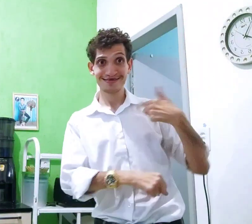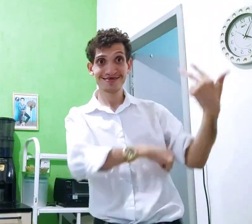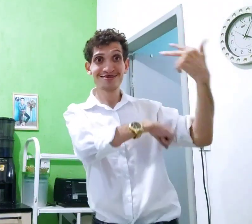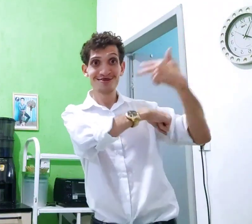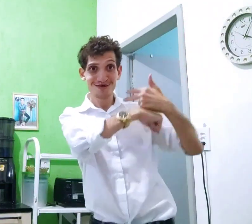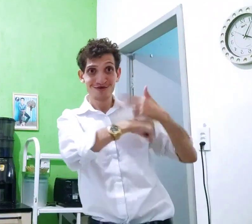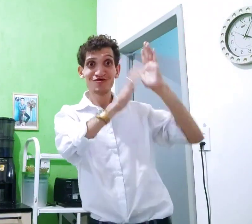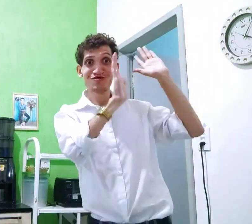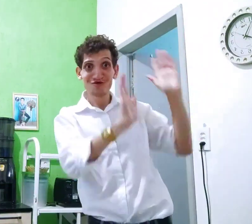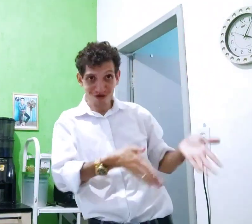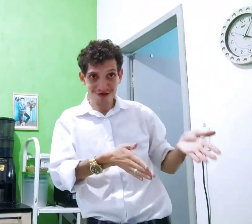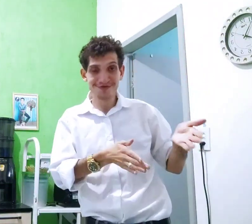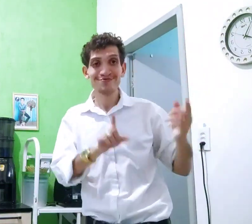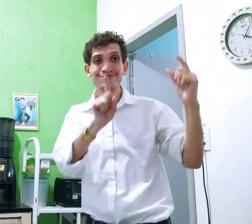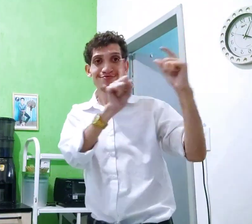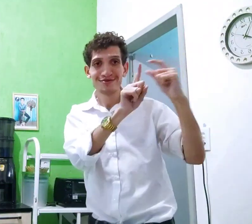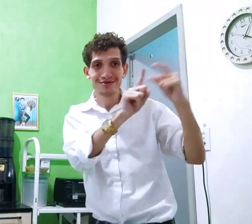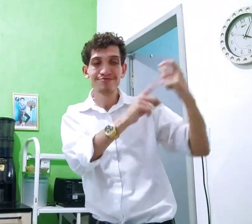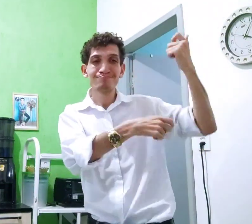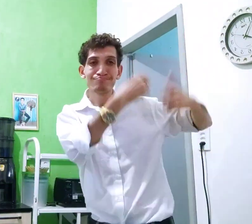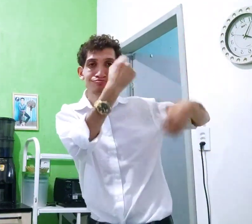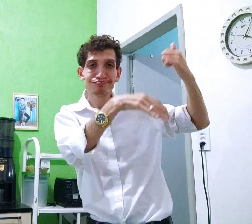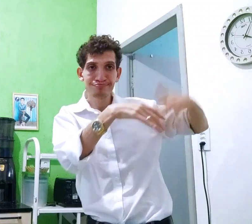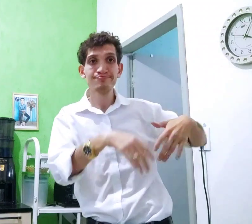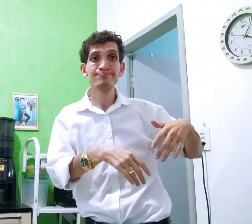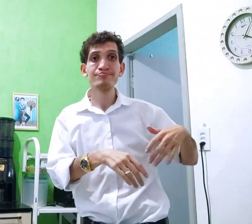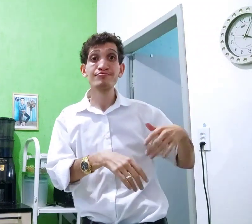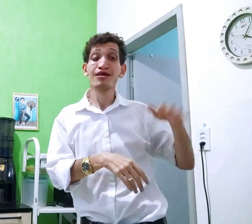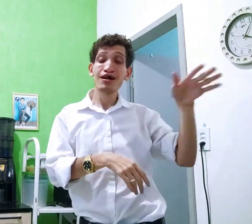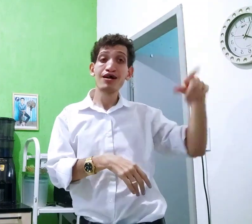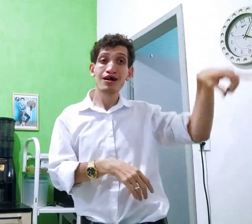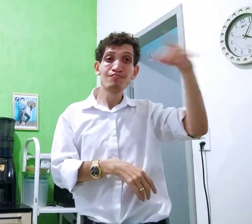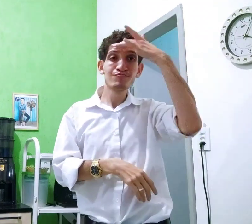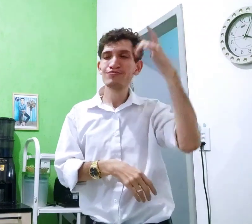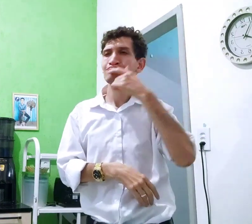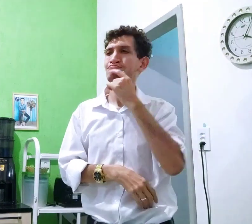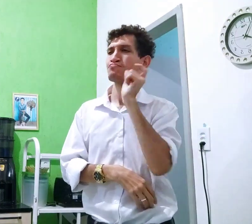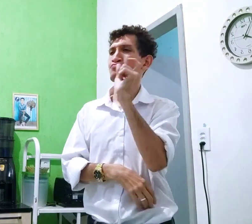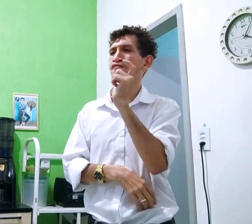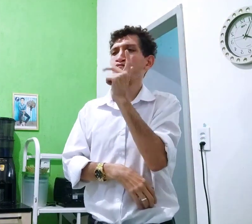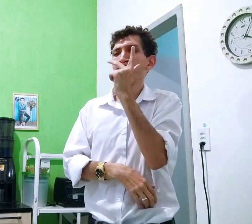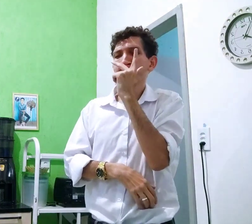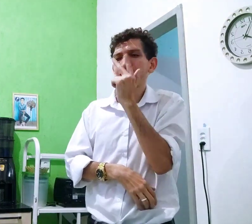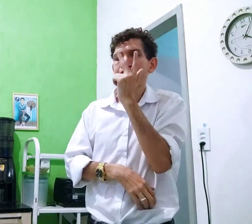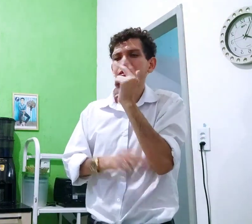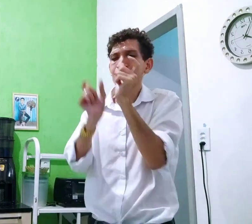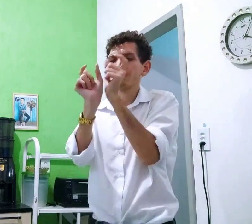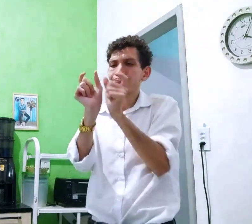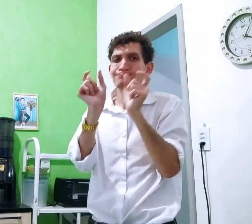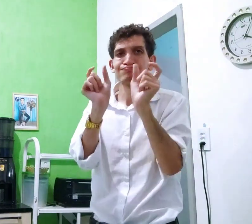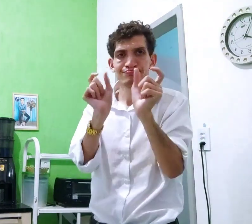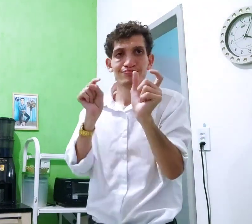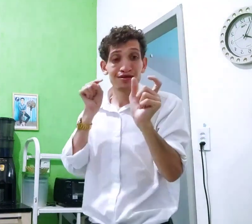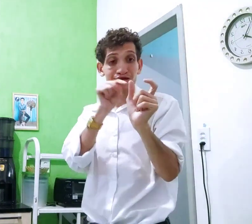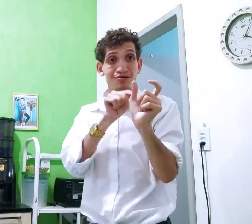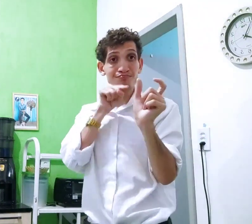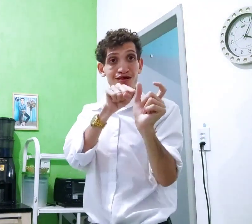Antes, eu me gravei já a palavra explicar e aí ele já pensou, pensou a palavra, parece outra